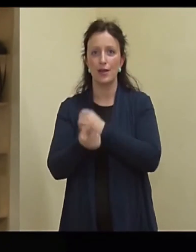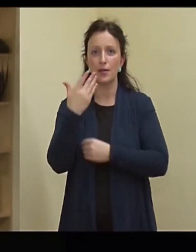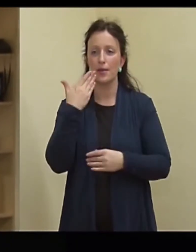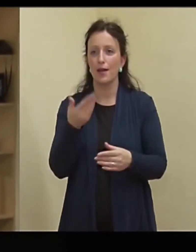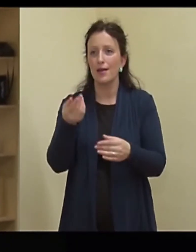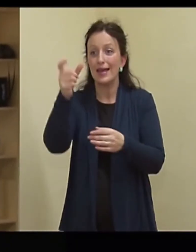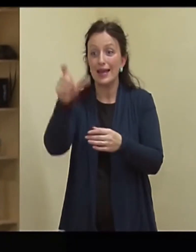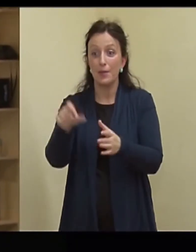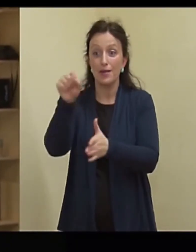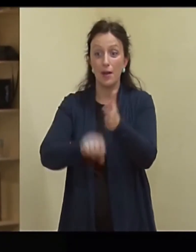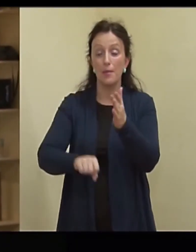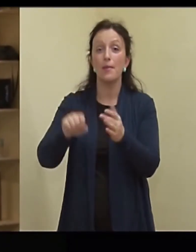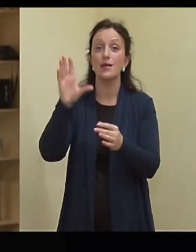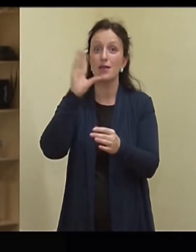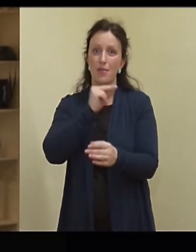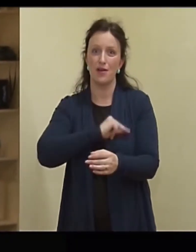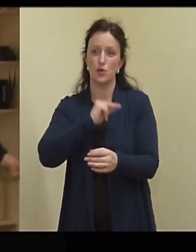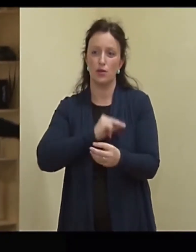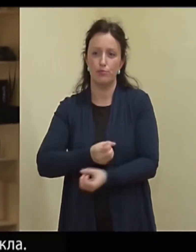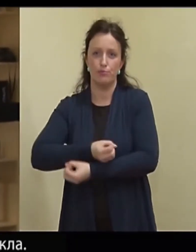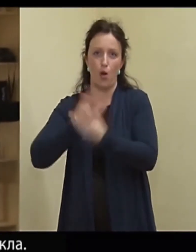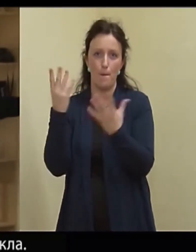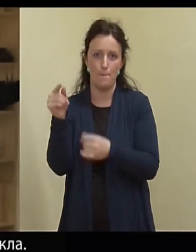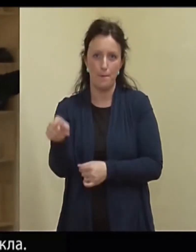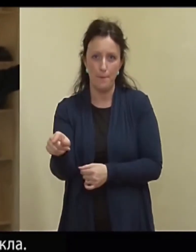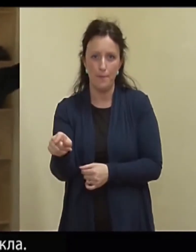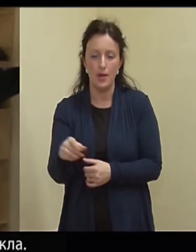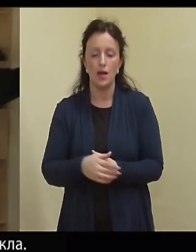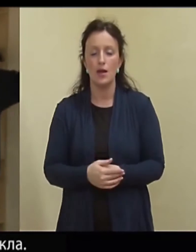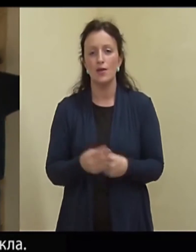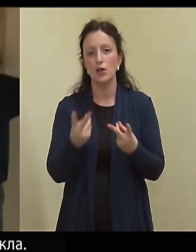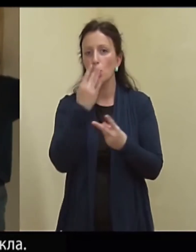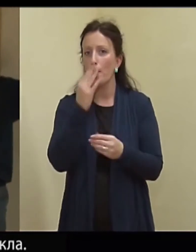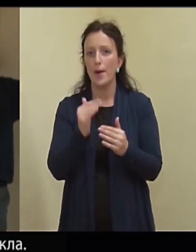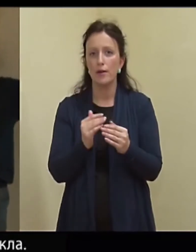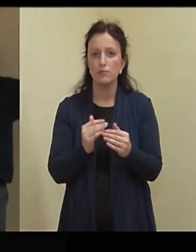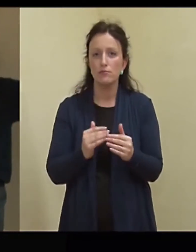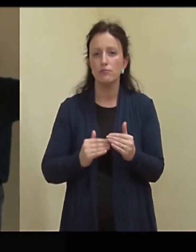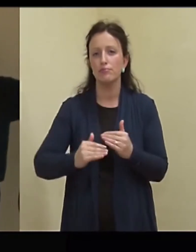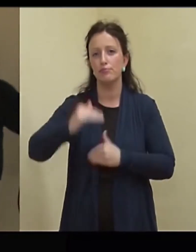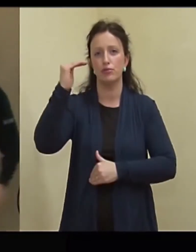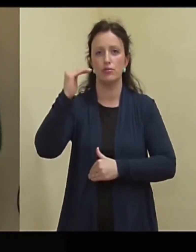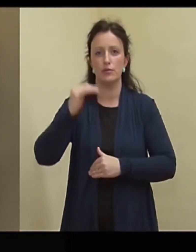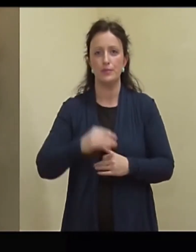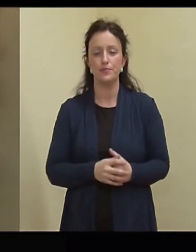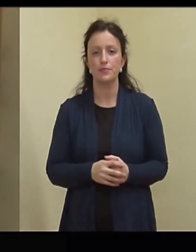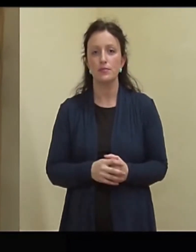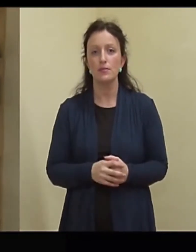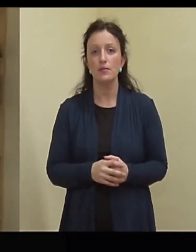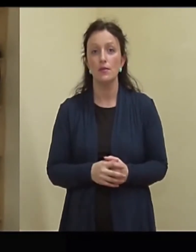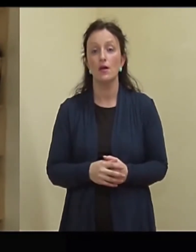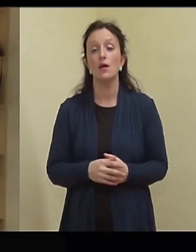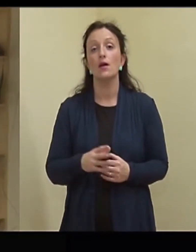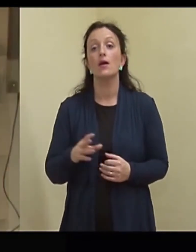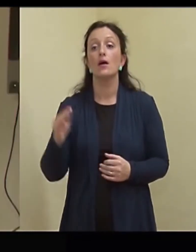koristamiseks täp samamoodi kasutati lõhkainet. Ja noh, siit see numbr ka siia üles jõudis. Või näete, on see. Õnneks on see